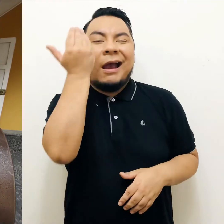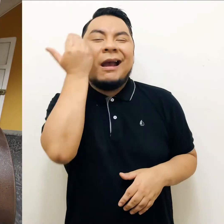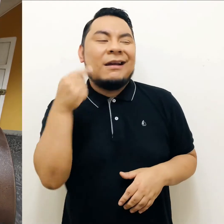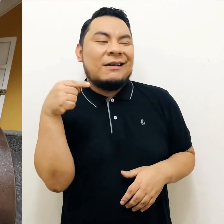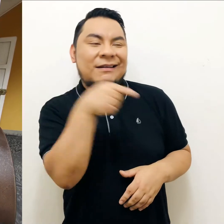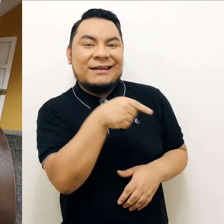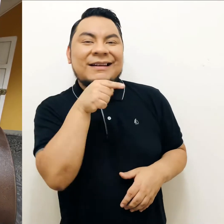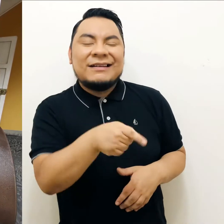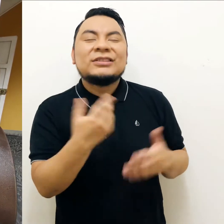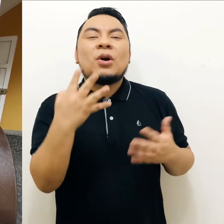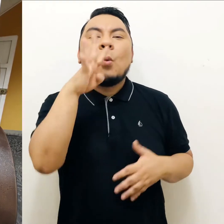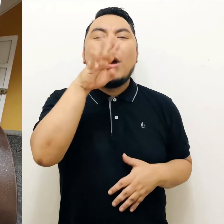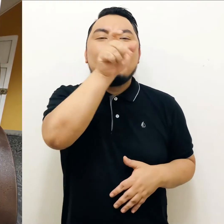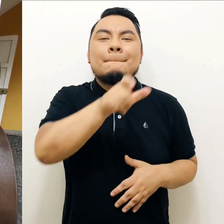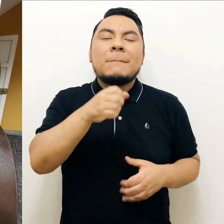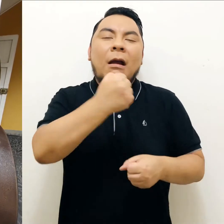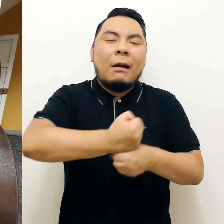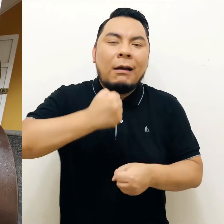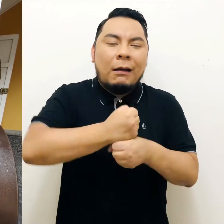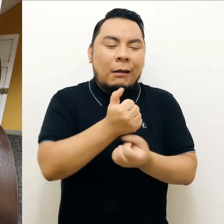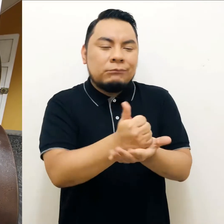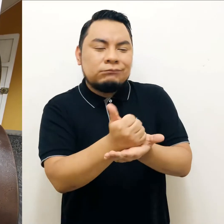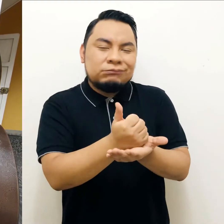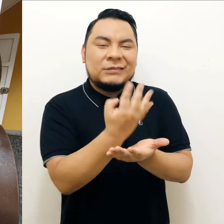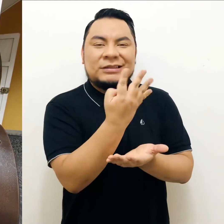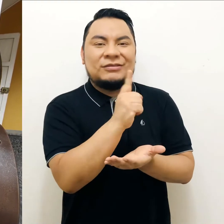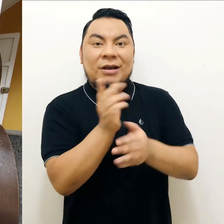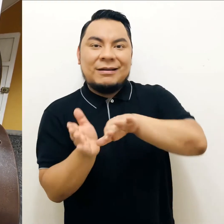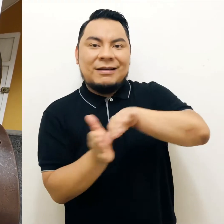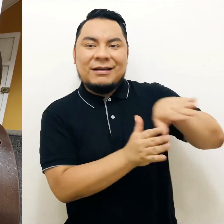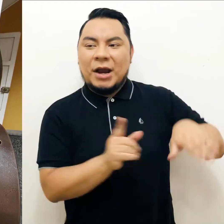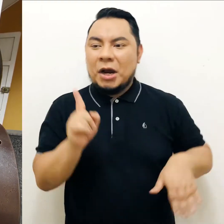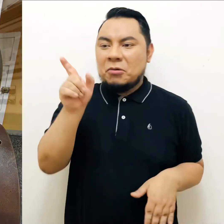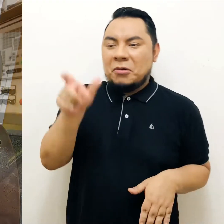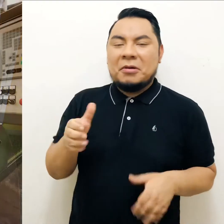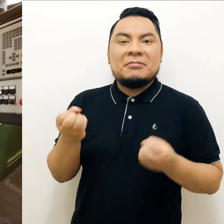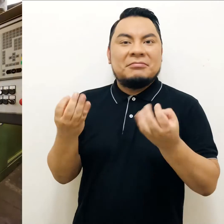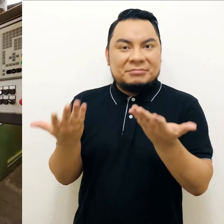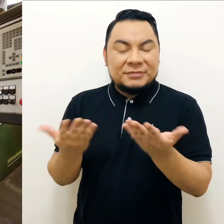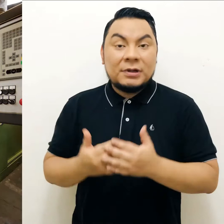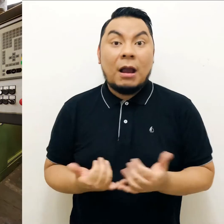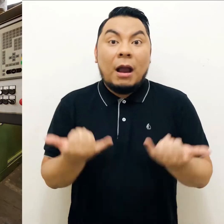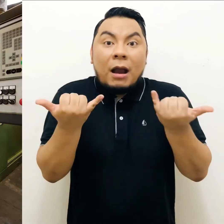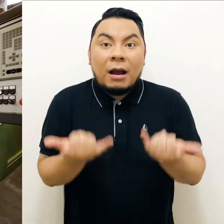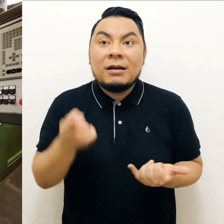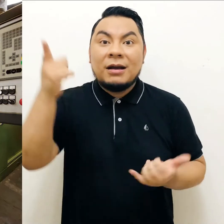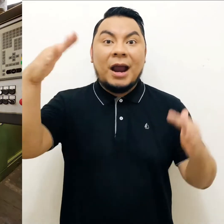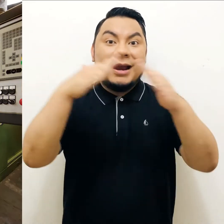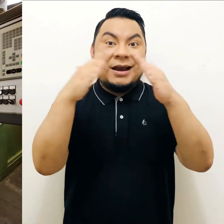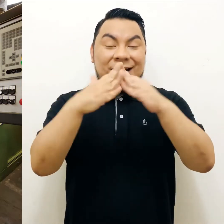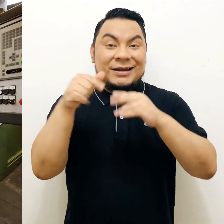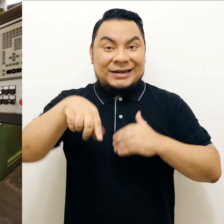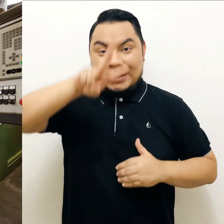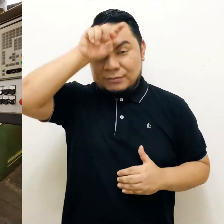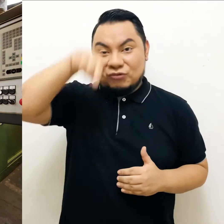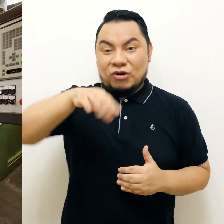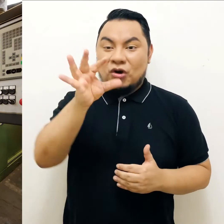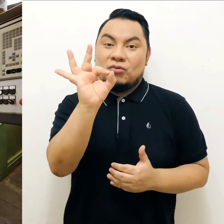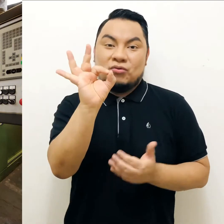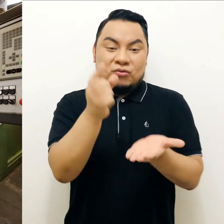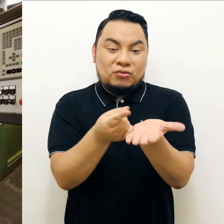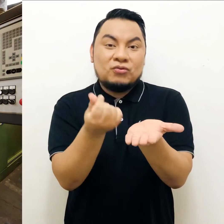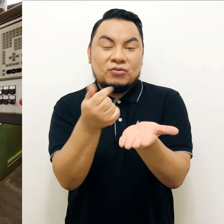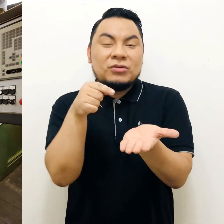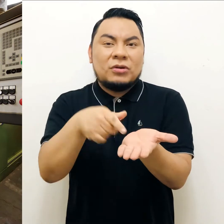tecnología de las volantes, que requerían ser operadas por cuatro personas. En la actualidad, la Casa Nacional de Moneda